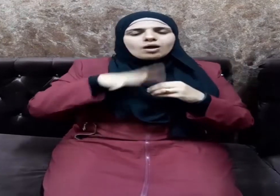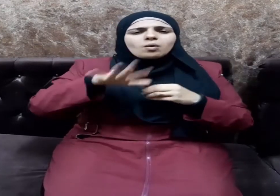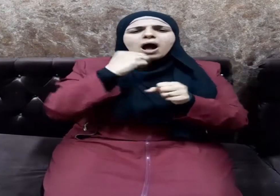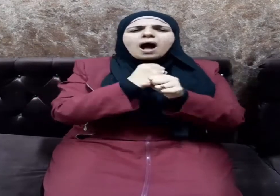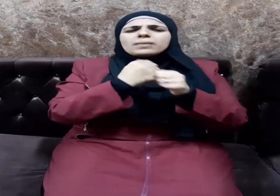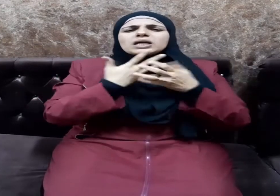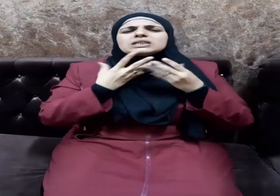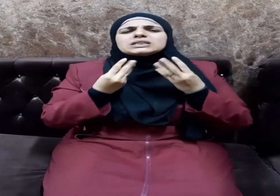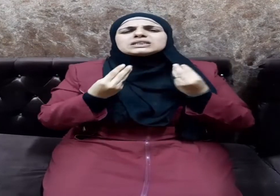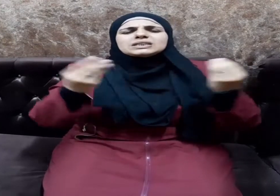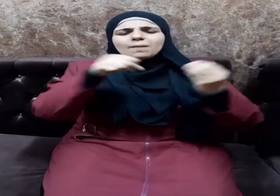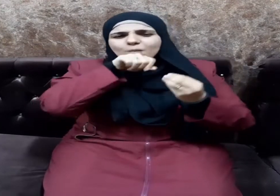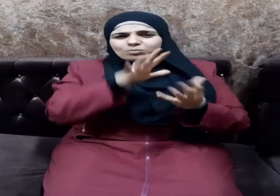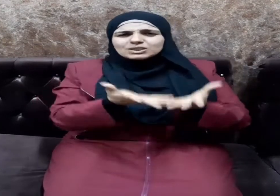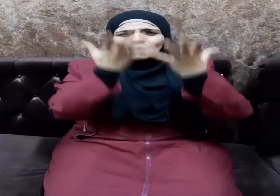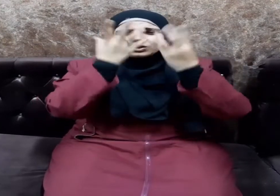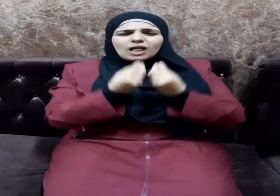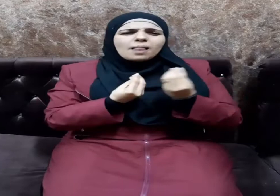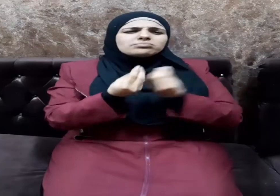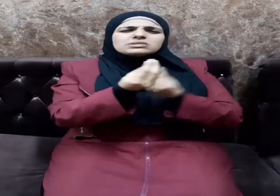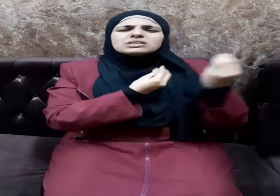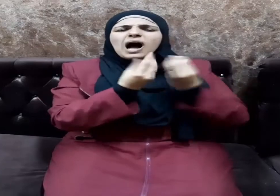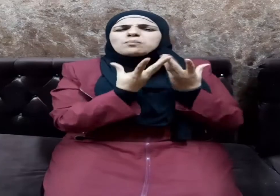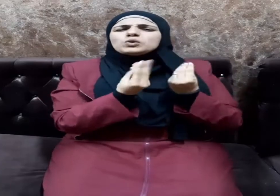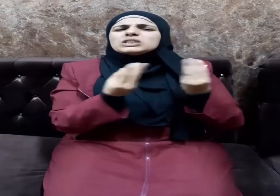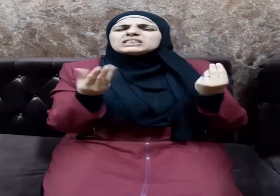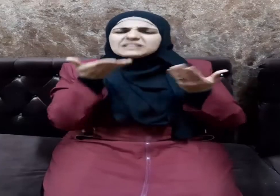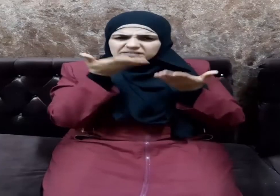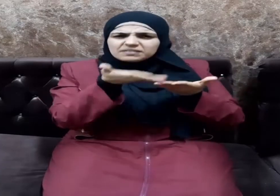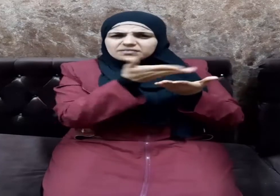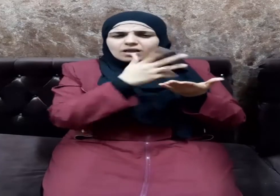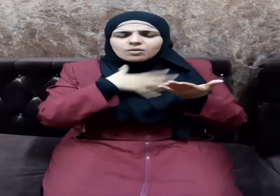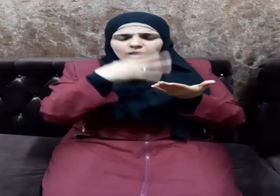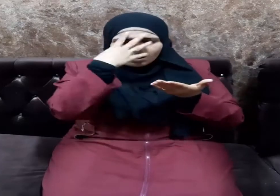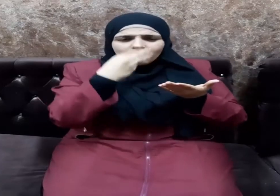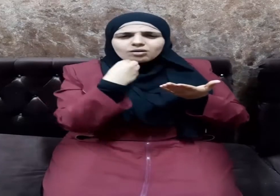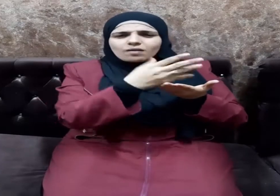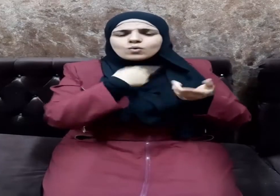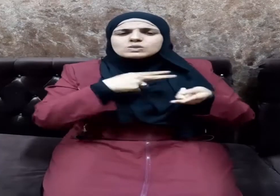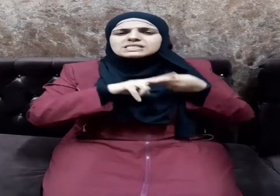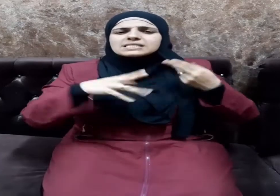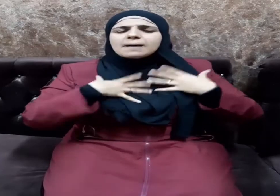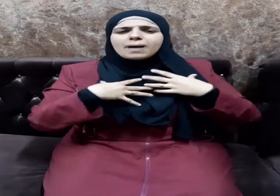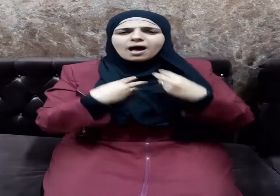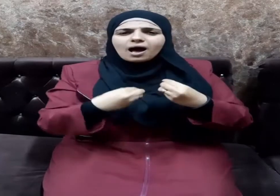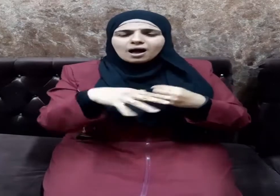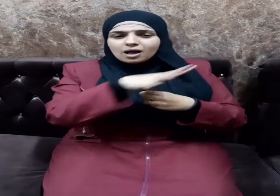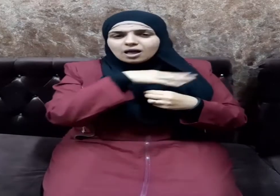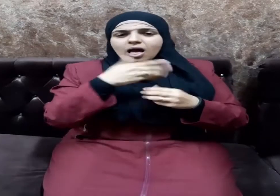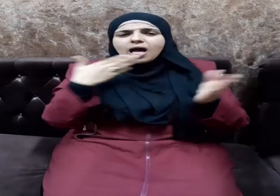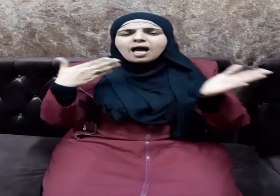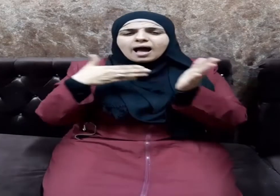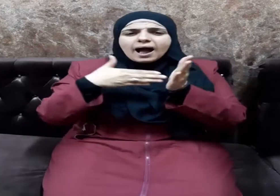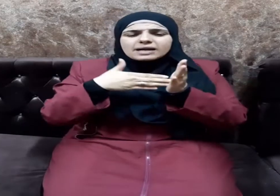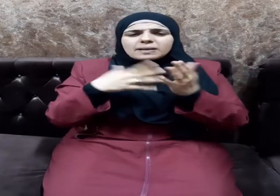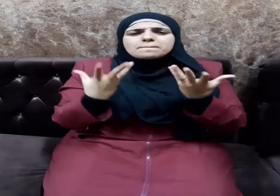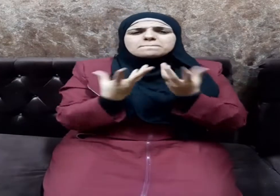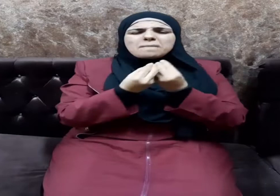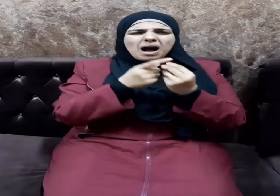تعامل فيها النبي صلى الله عليه وسلم بالرفق والسماحة حتى مع أغلظ